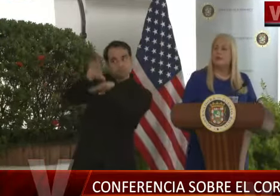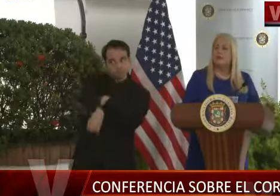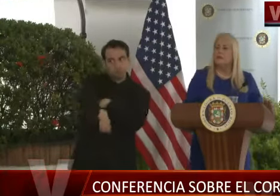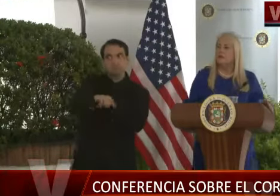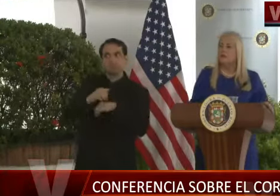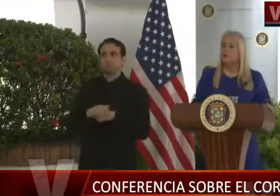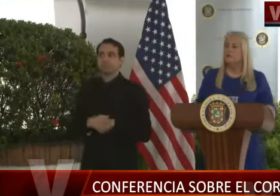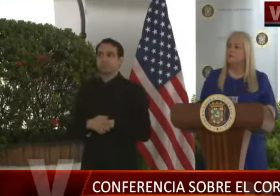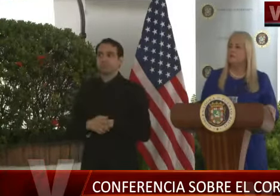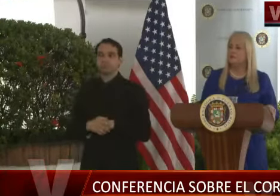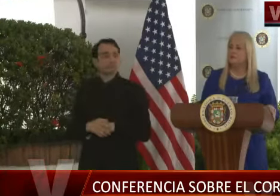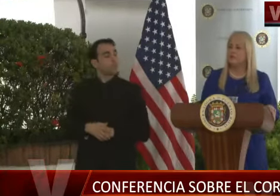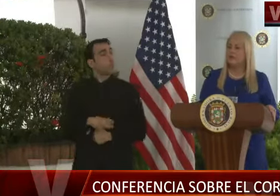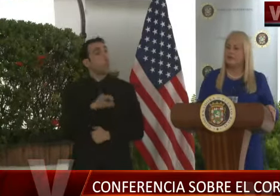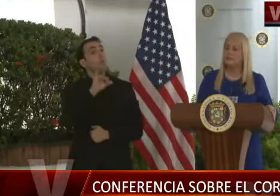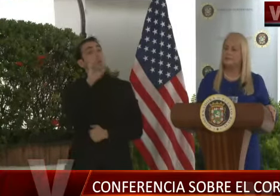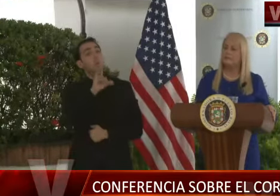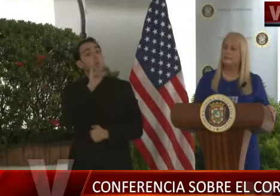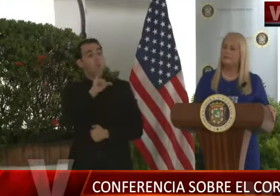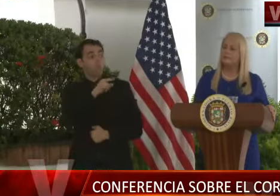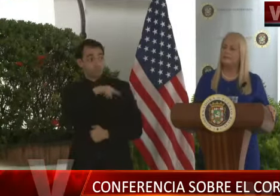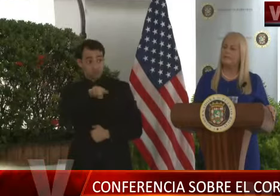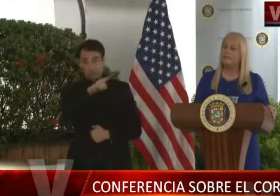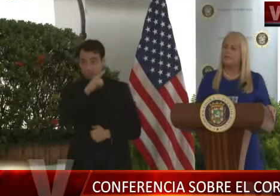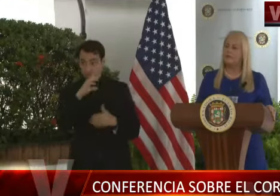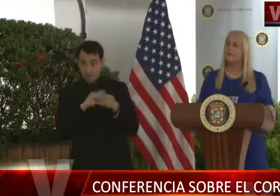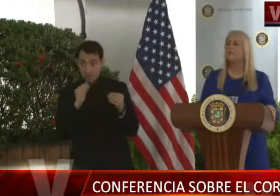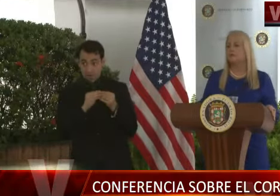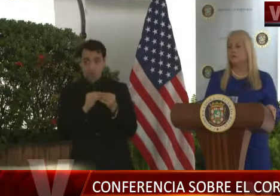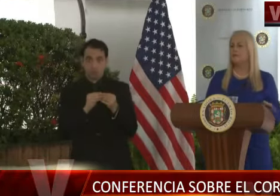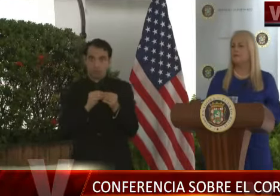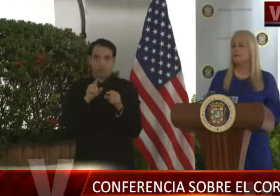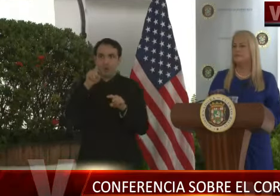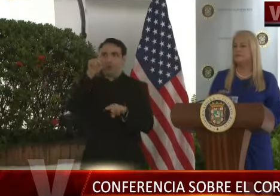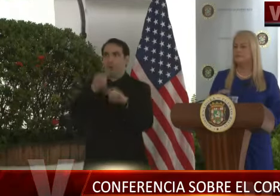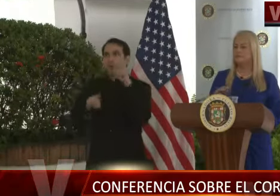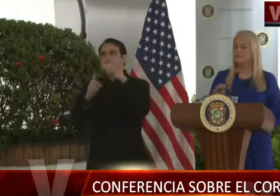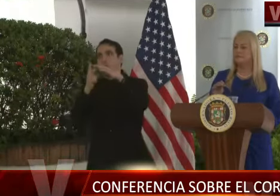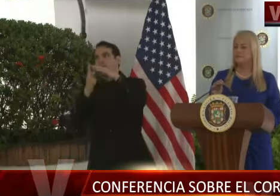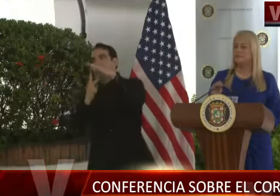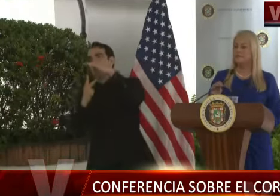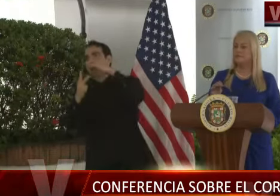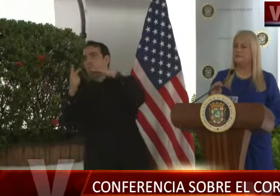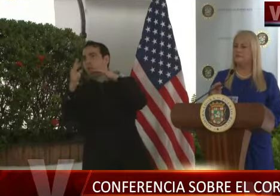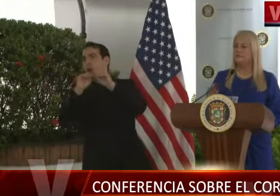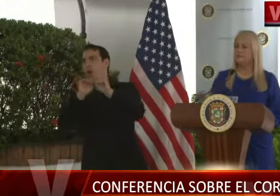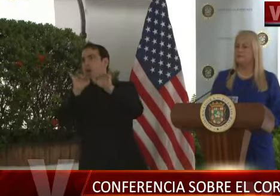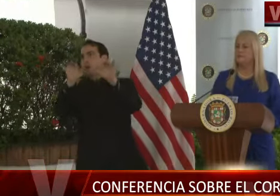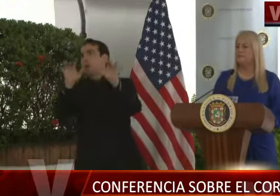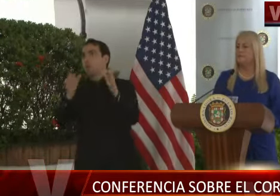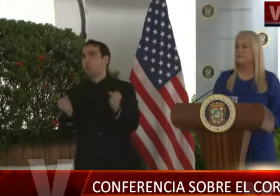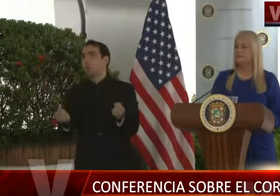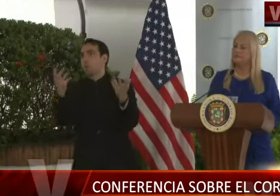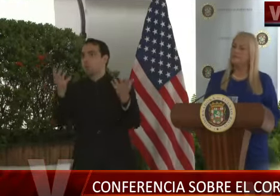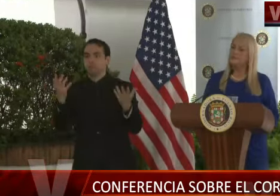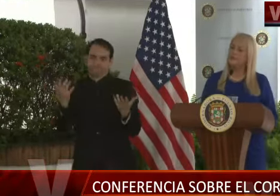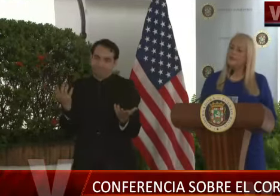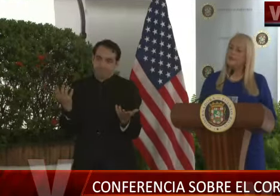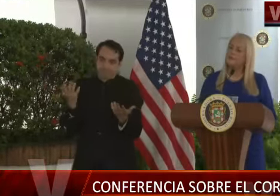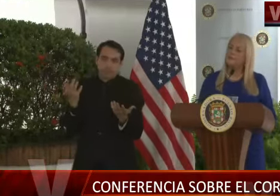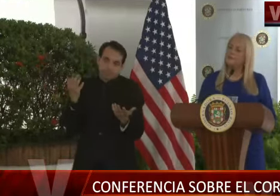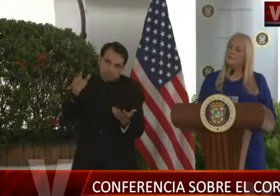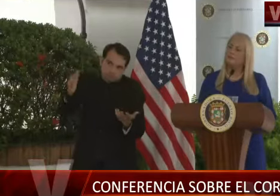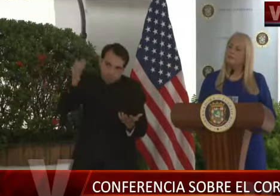Finalmente, ustedes han señalado que al momento no se puede hacer una proyección de posibles contagios. ¿Hay una proyección de